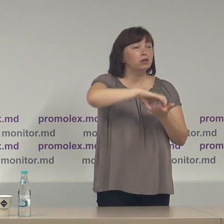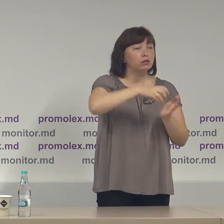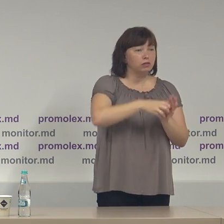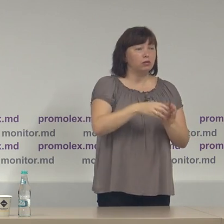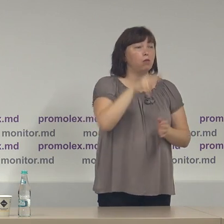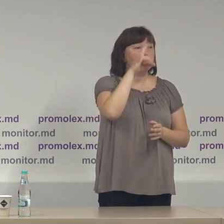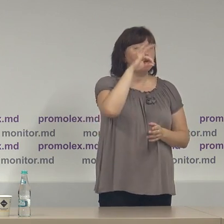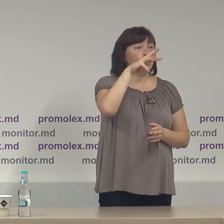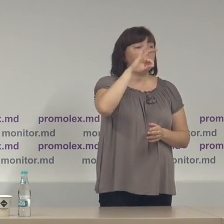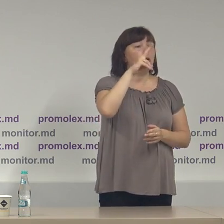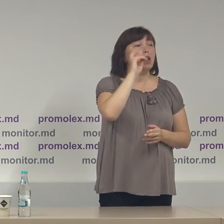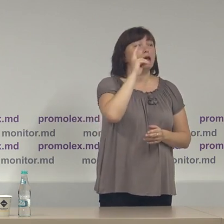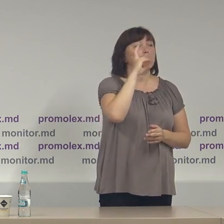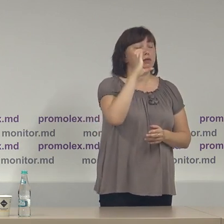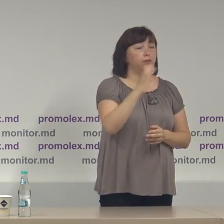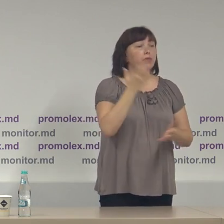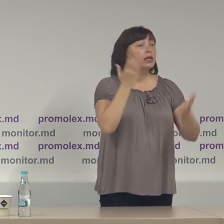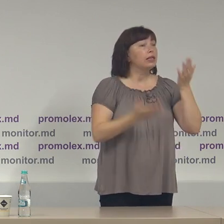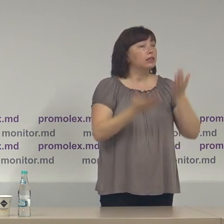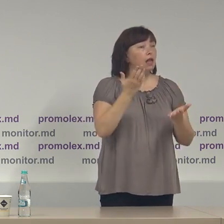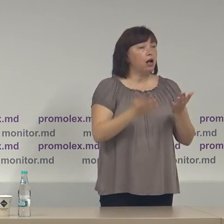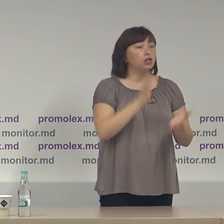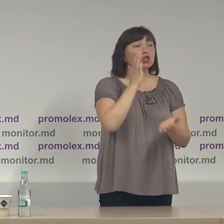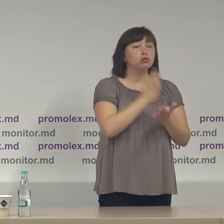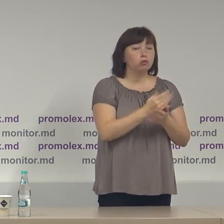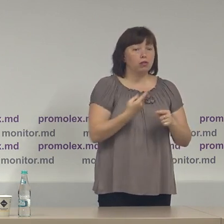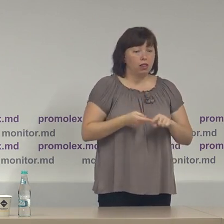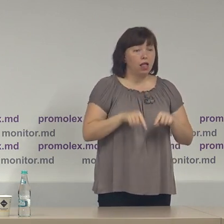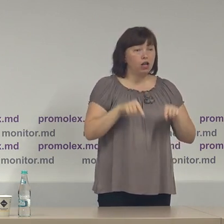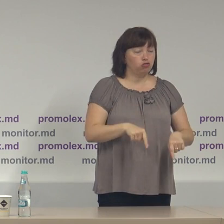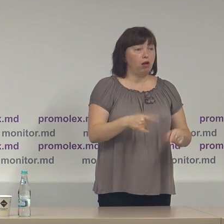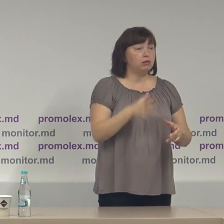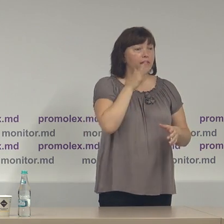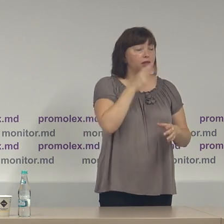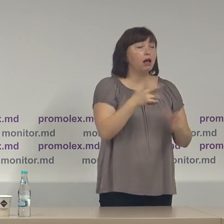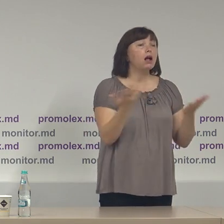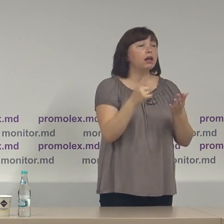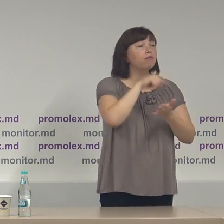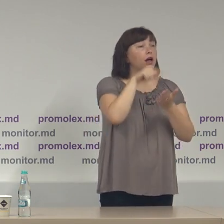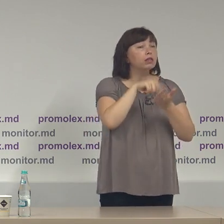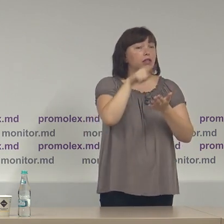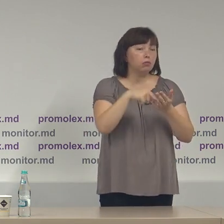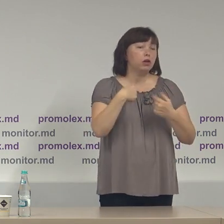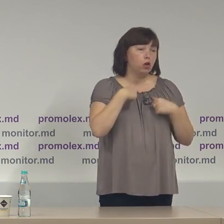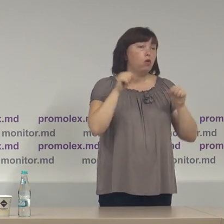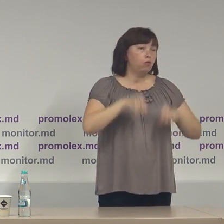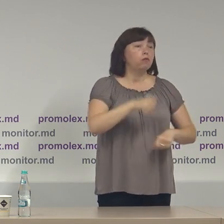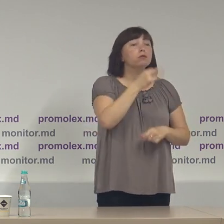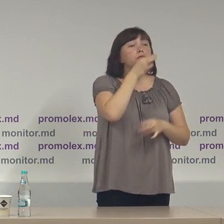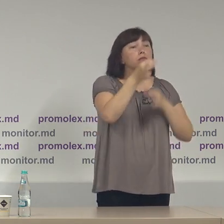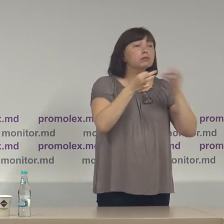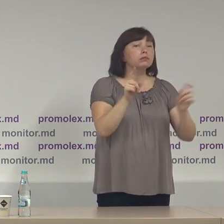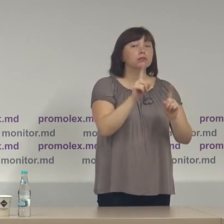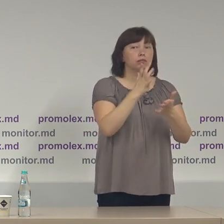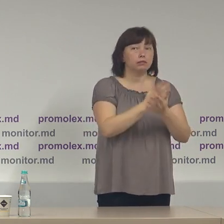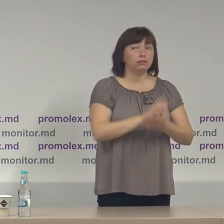Asociației Promolex Dacă sunt la această etapă care va întrebări eu voi încerca să